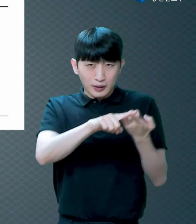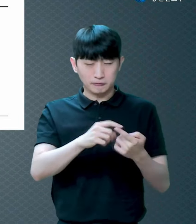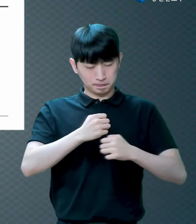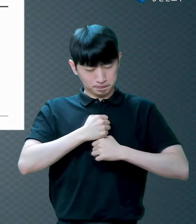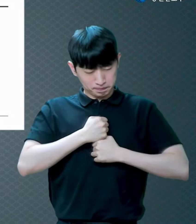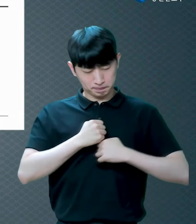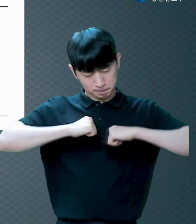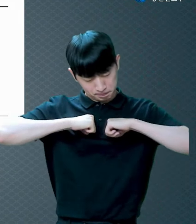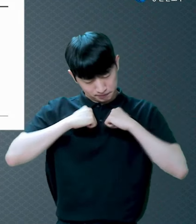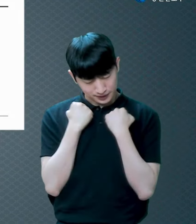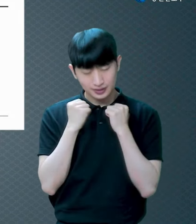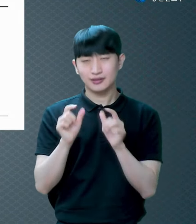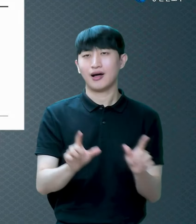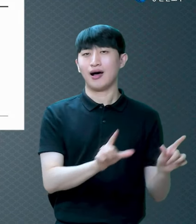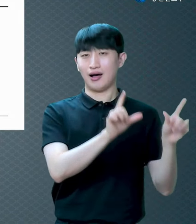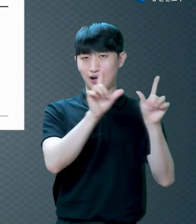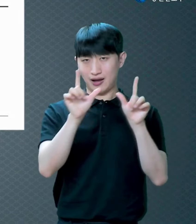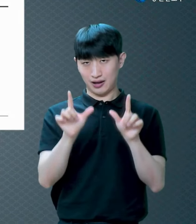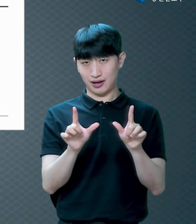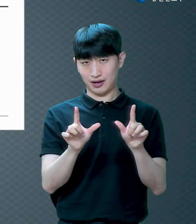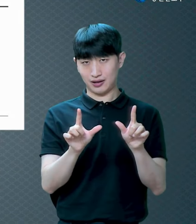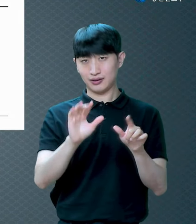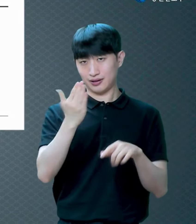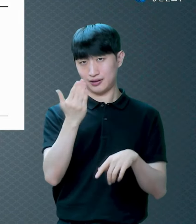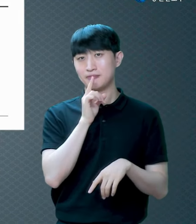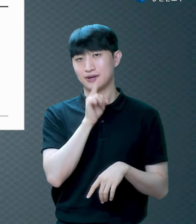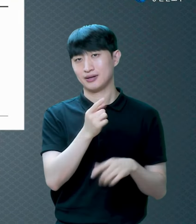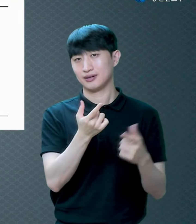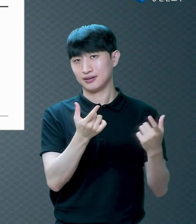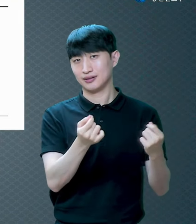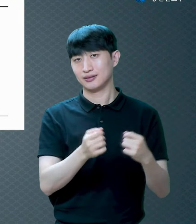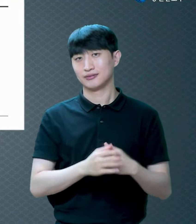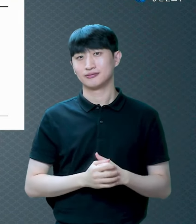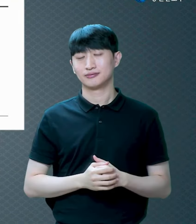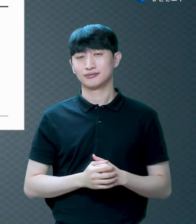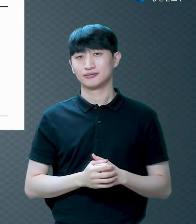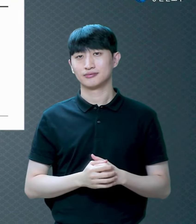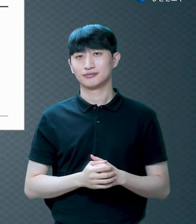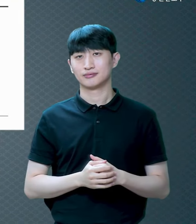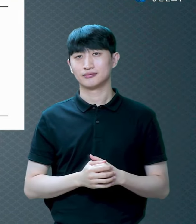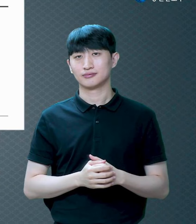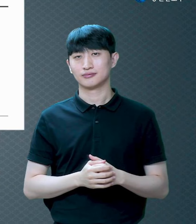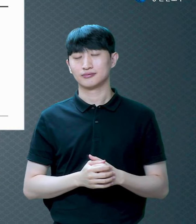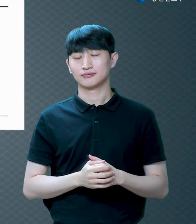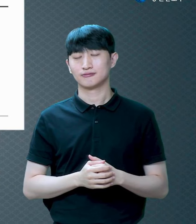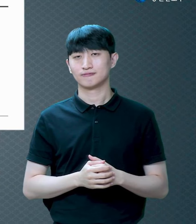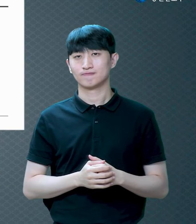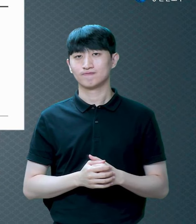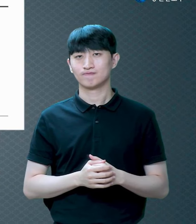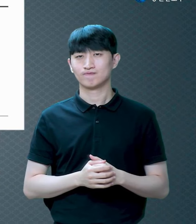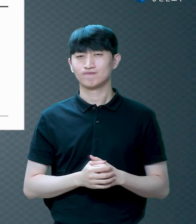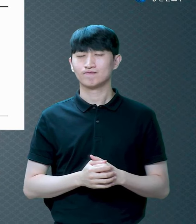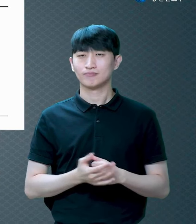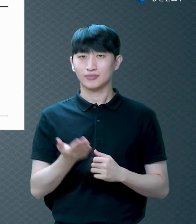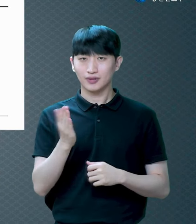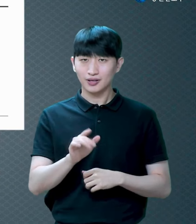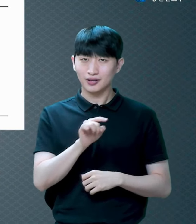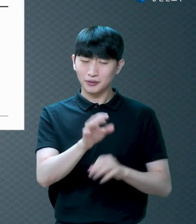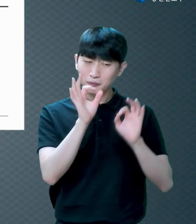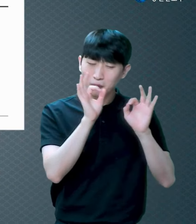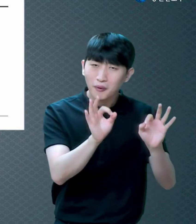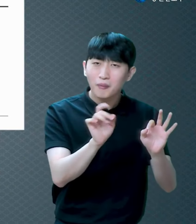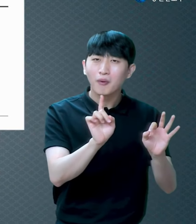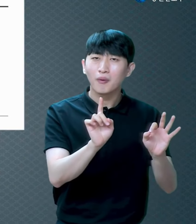산다 이게 율법이에요 그런데 뒤집으면 못